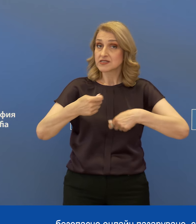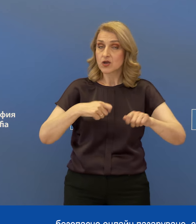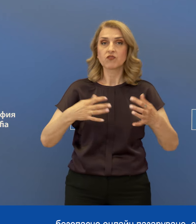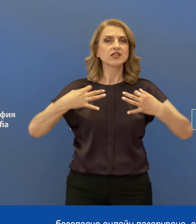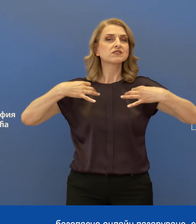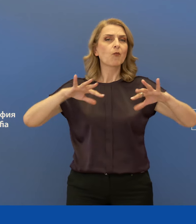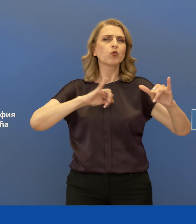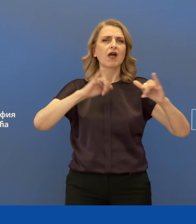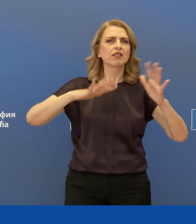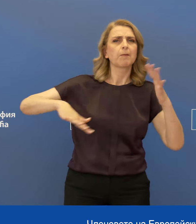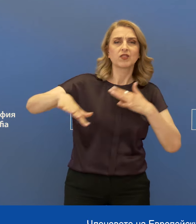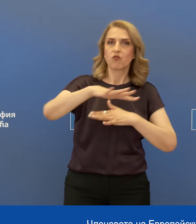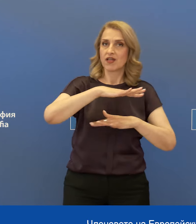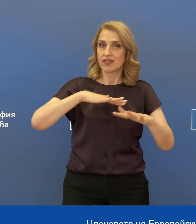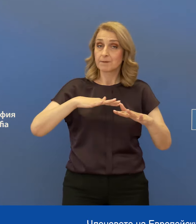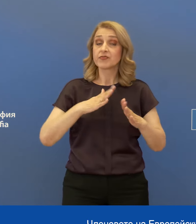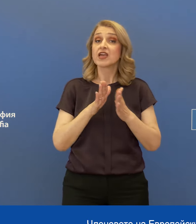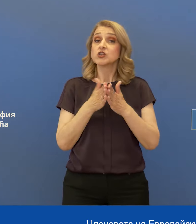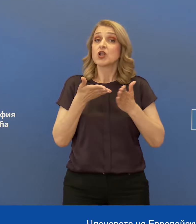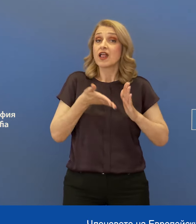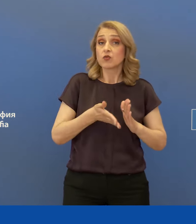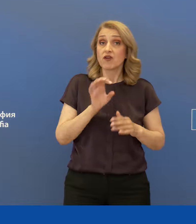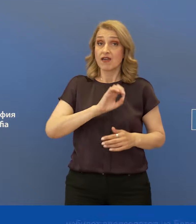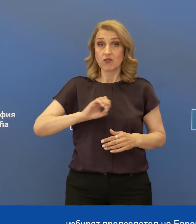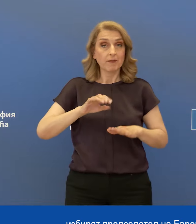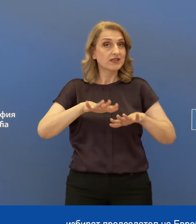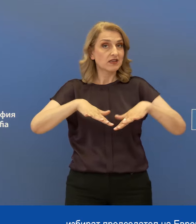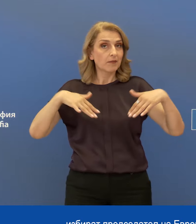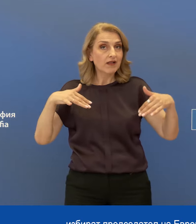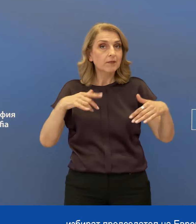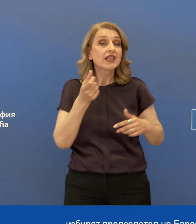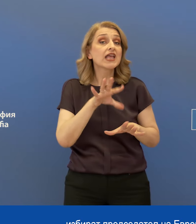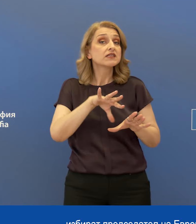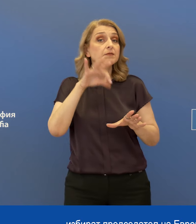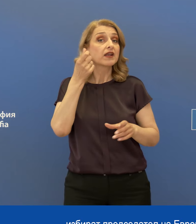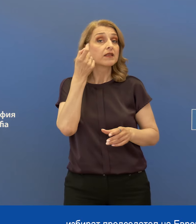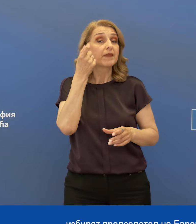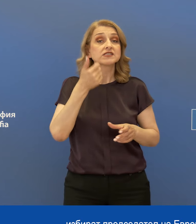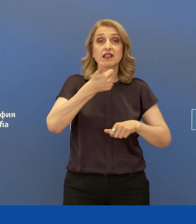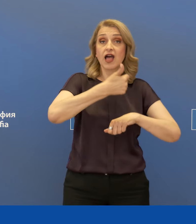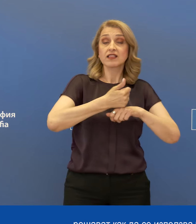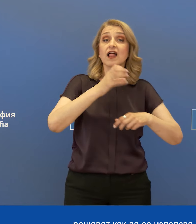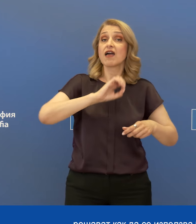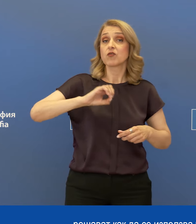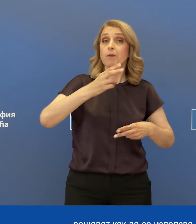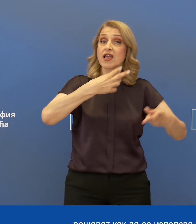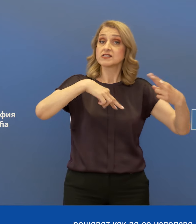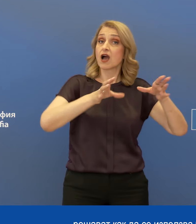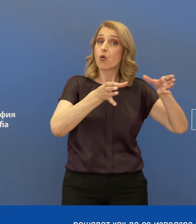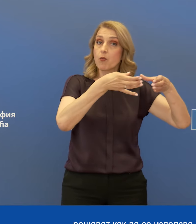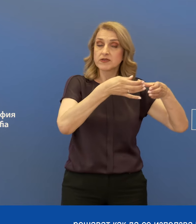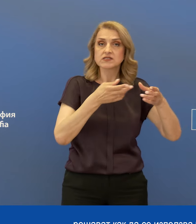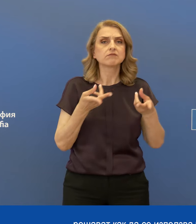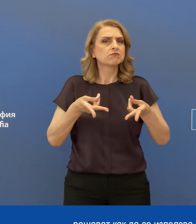свобода на пътуване. Членовете на Европейския парламент избират председател на Европейската комисия, решават как да